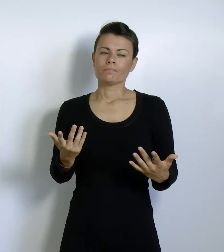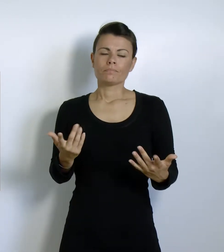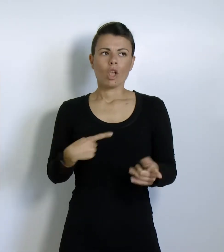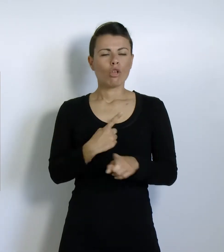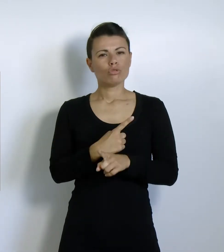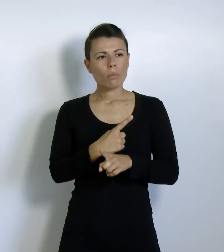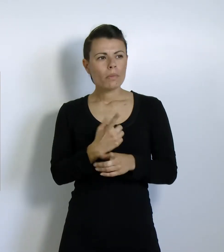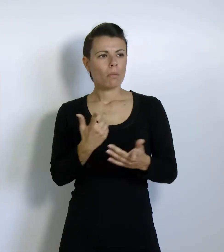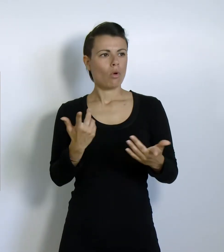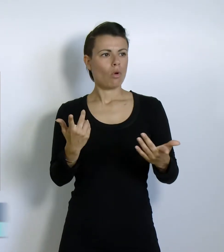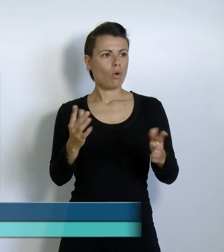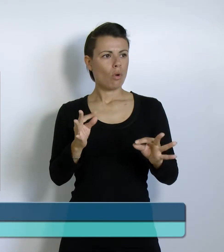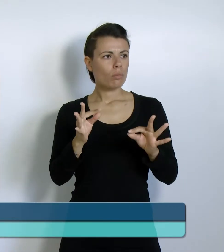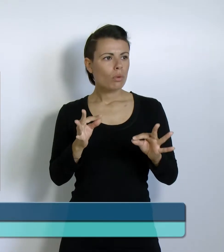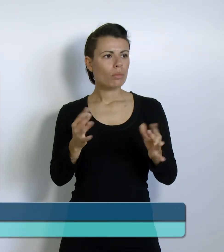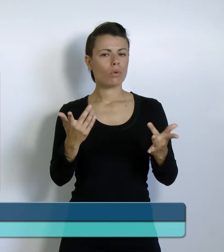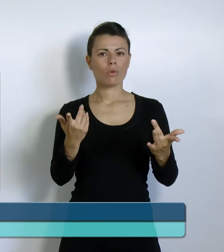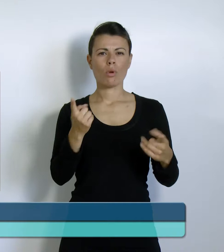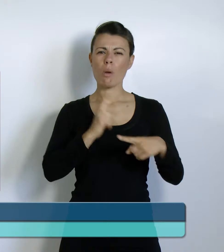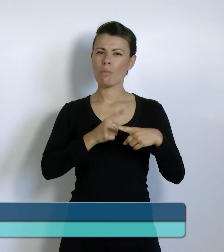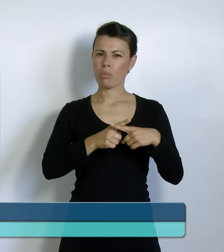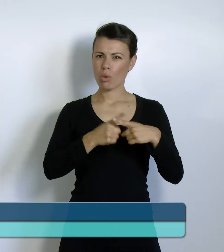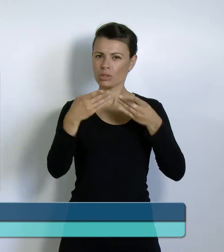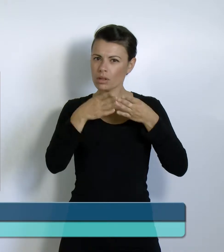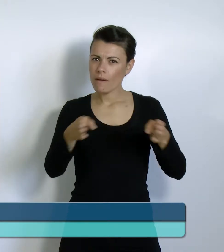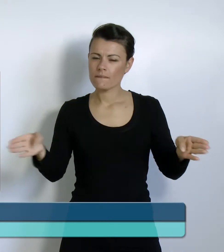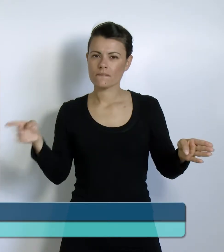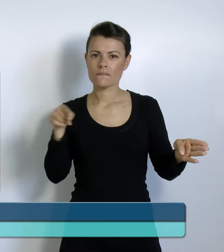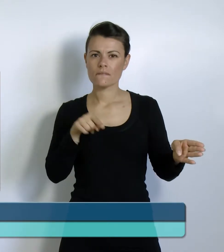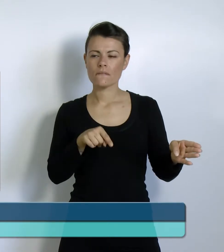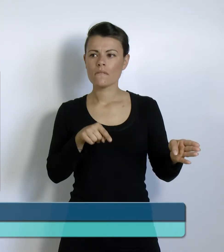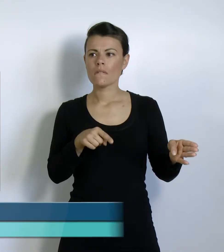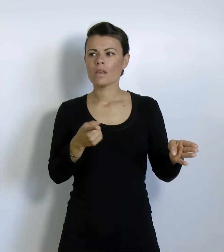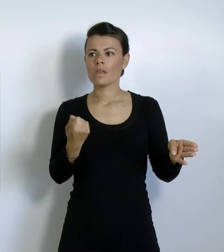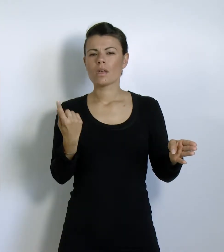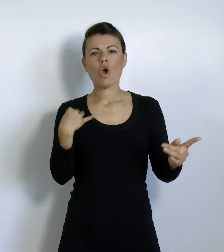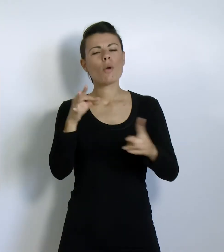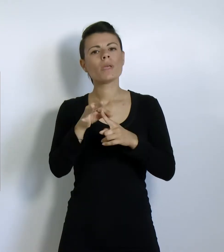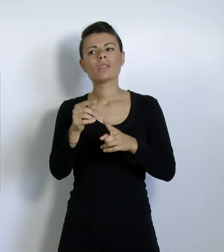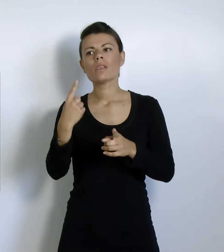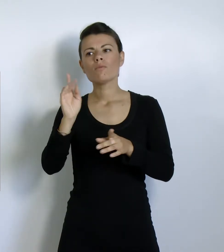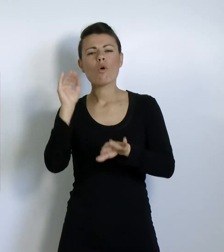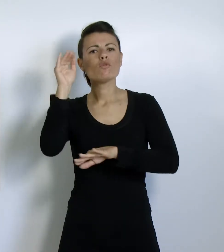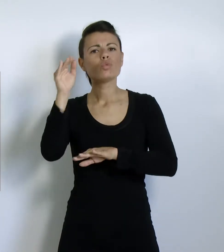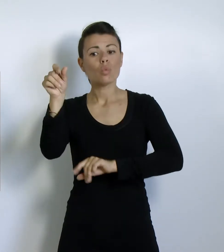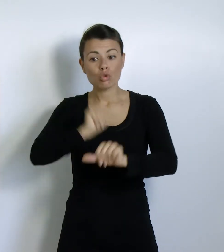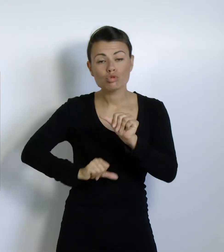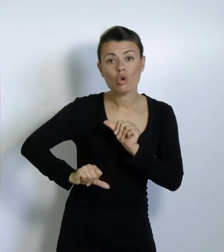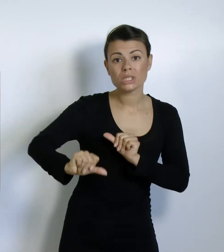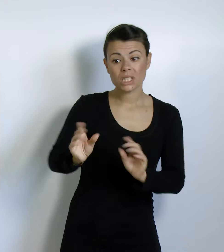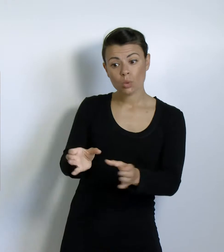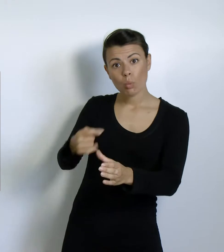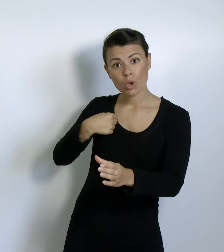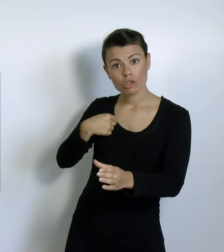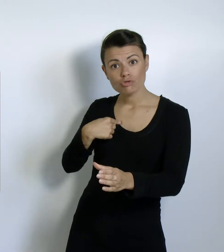noi dobbiamo esprimere auspici che chi ci sostituirà troverà una